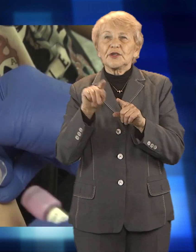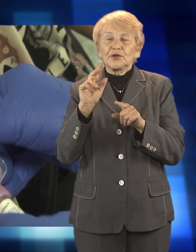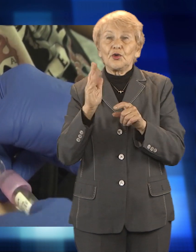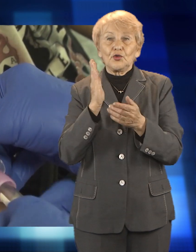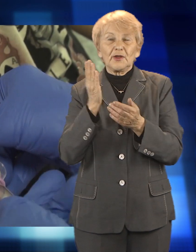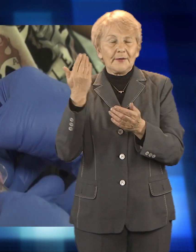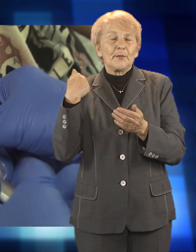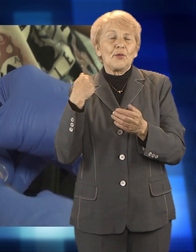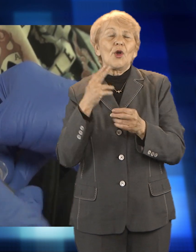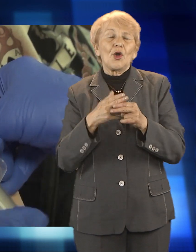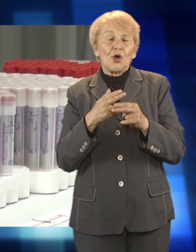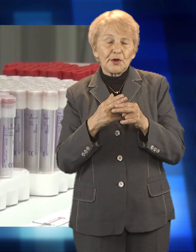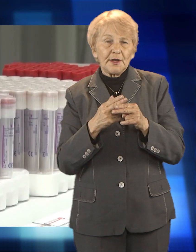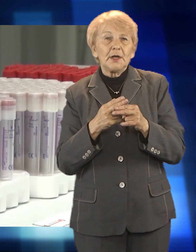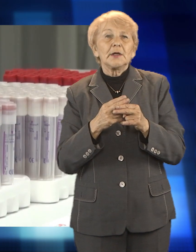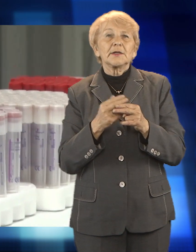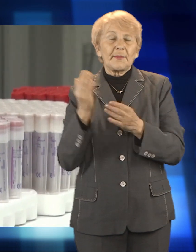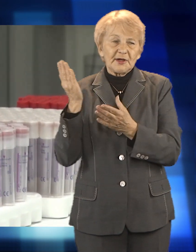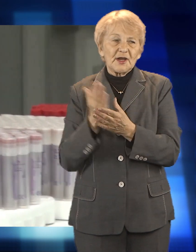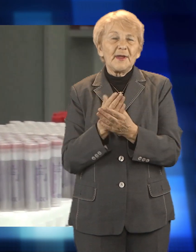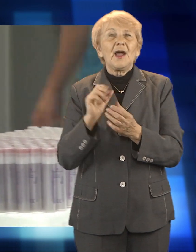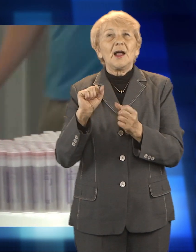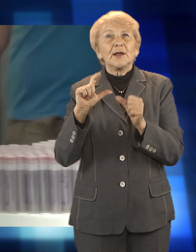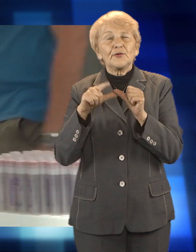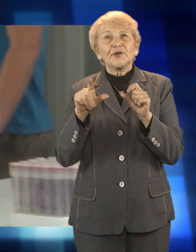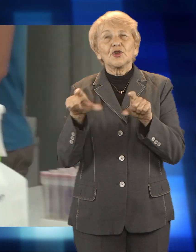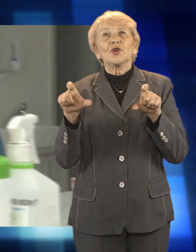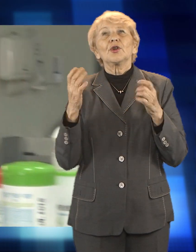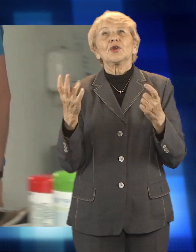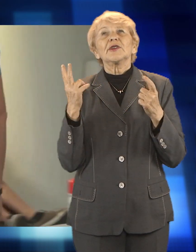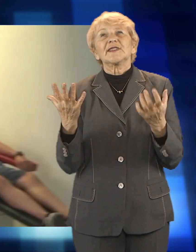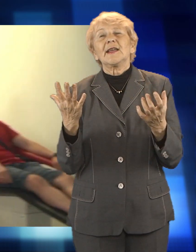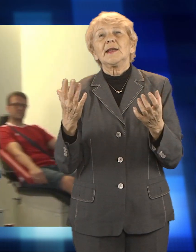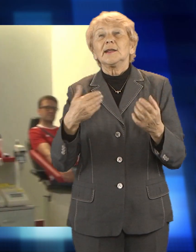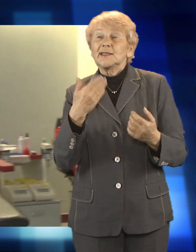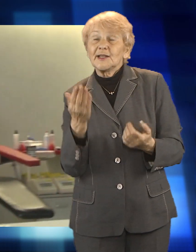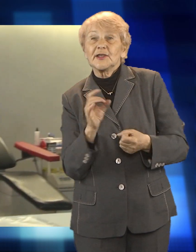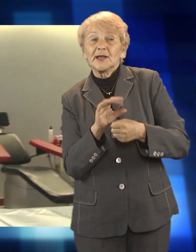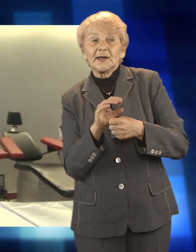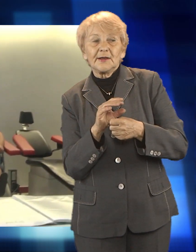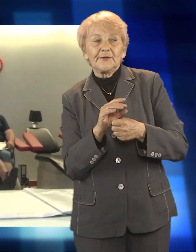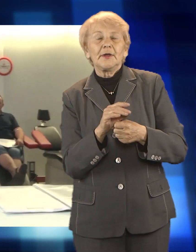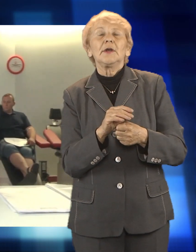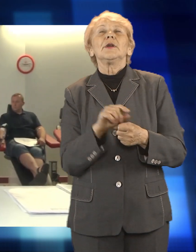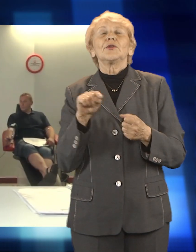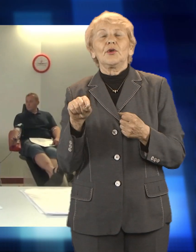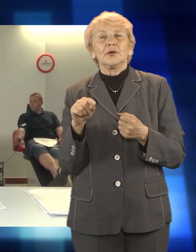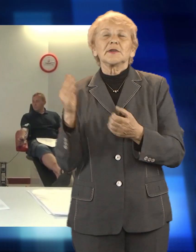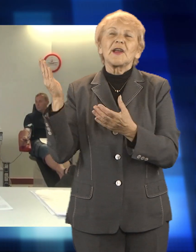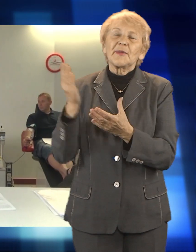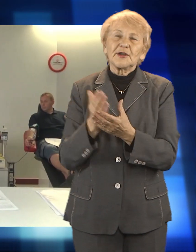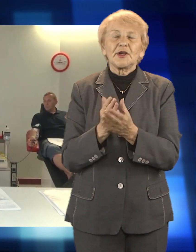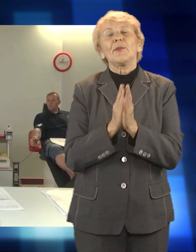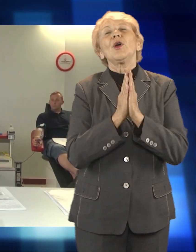jeszcze przed rejestracją powinni zmierzyć temperaturę ciała, bo nie może ona przekraczać 37 stopni Celsjusza. Poza tym nie mogą mieć żadnych objawów